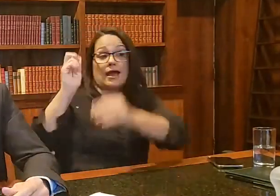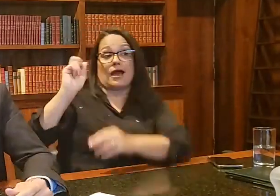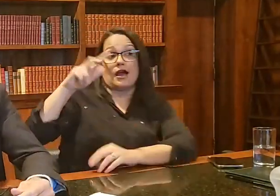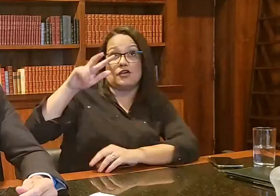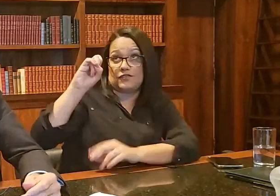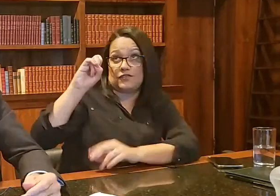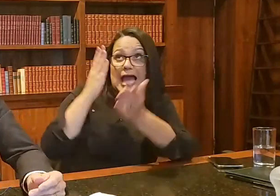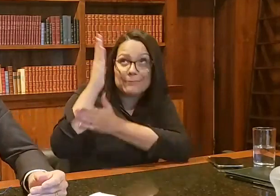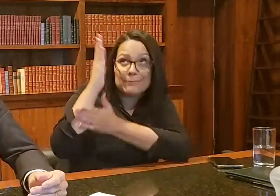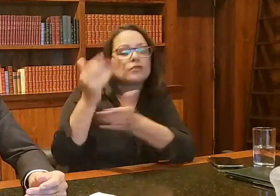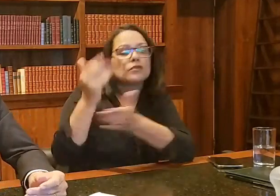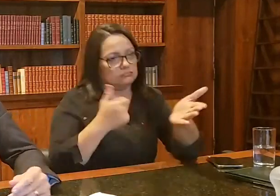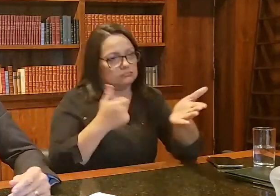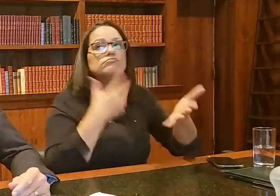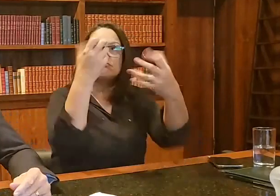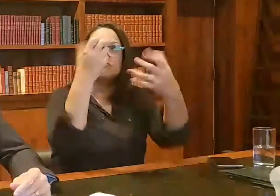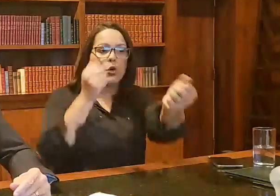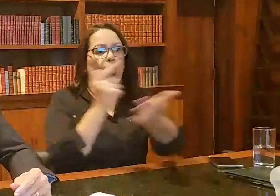problema nenhum.